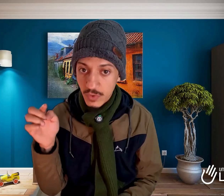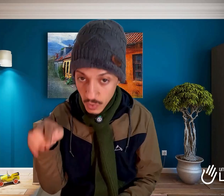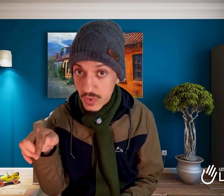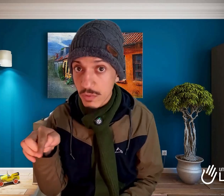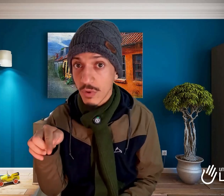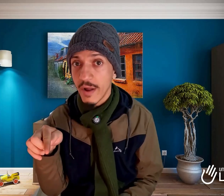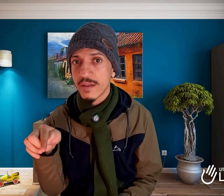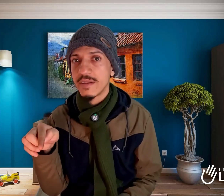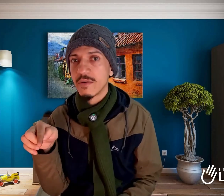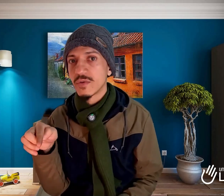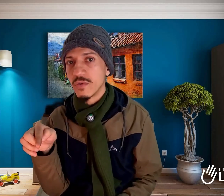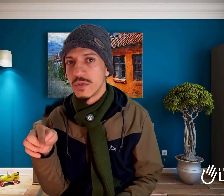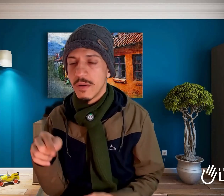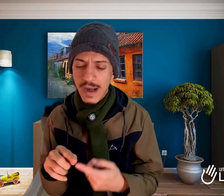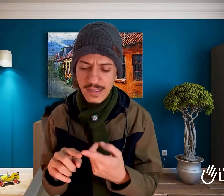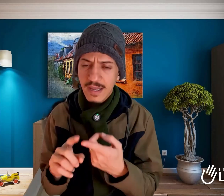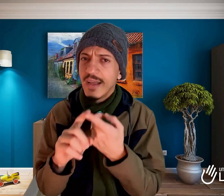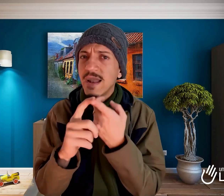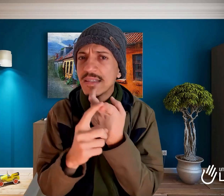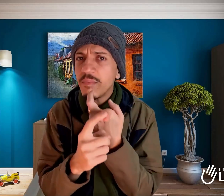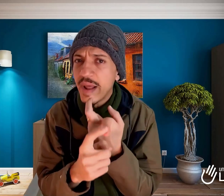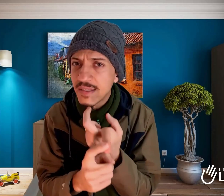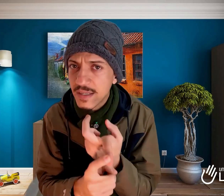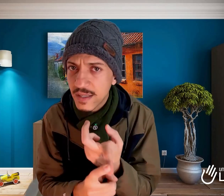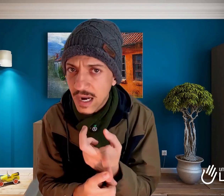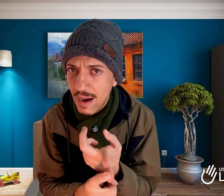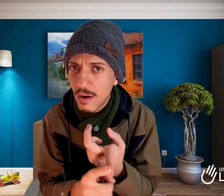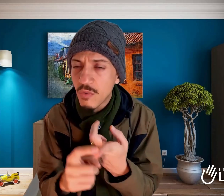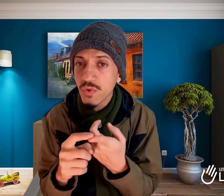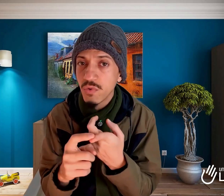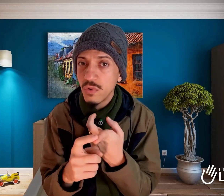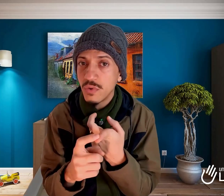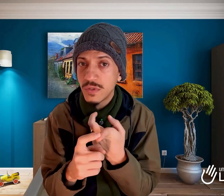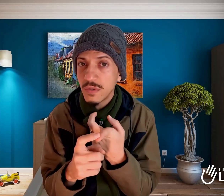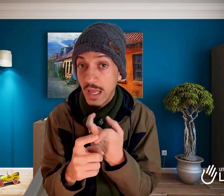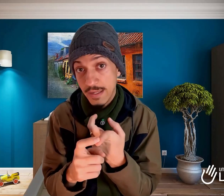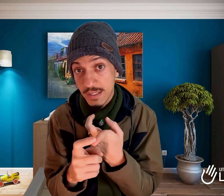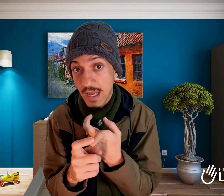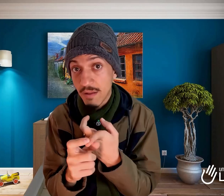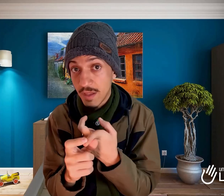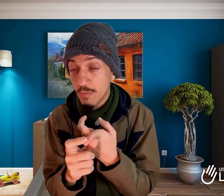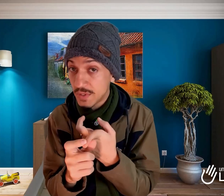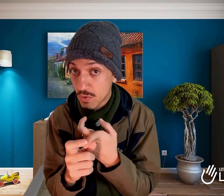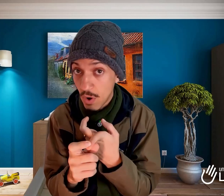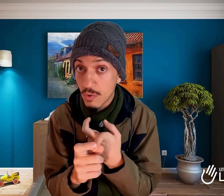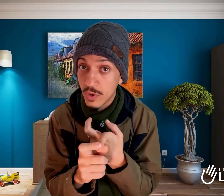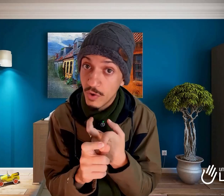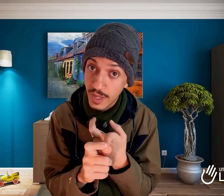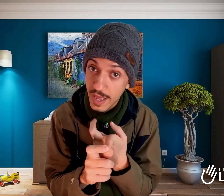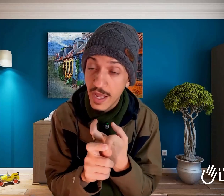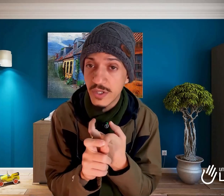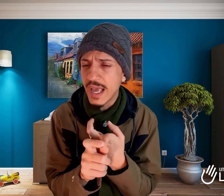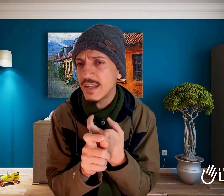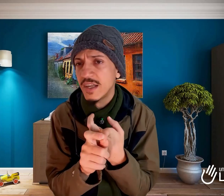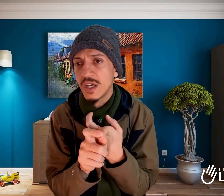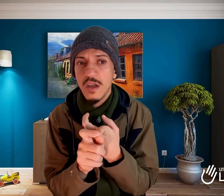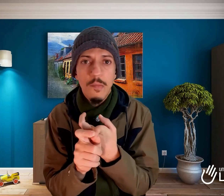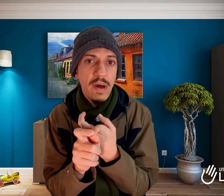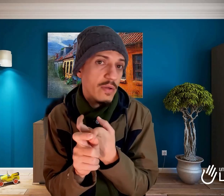consultório atendendo surdos, mas nas empresas que trabalham com surdos, é necessário ter um psicólogo que oriente, quer seja uma reunião